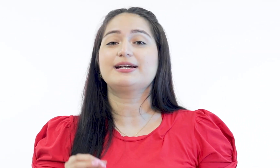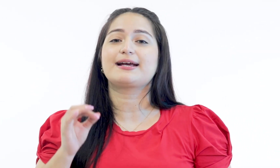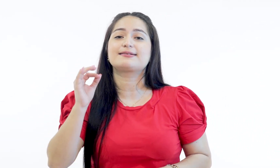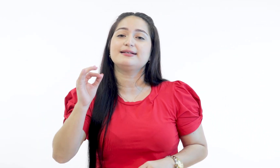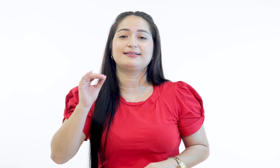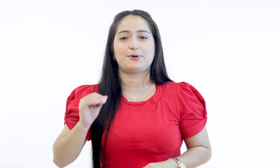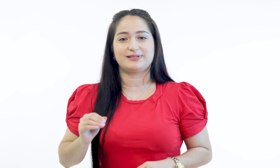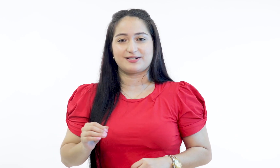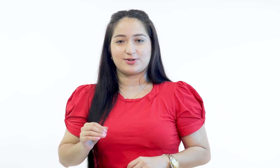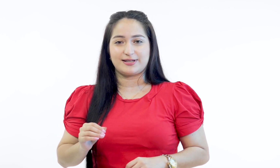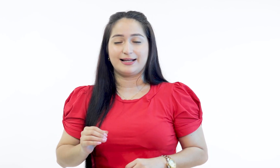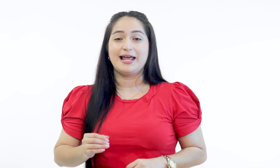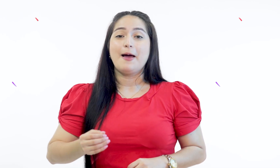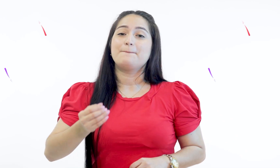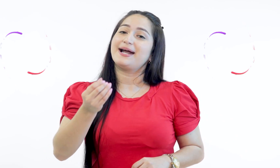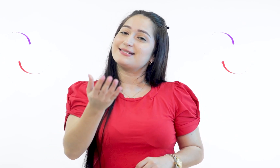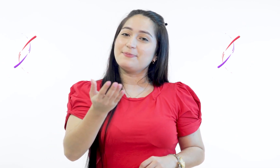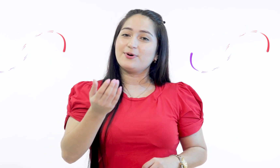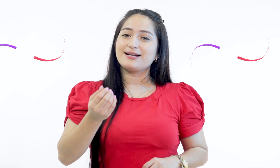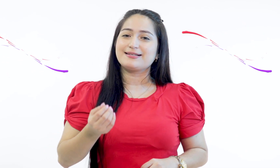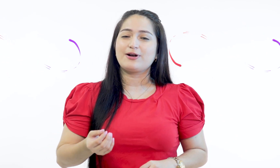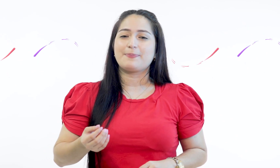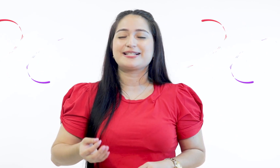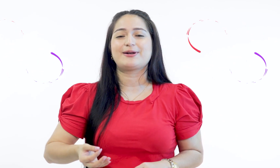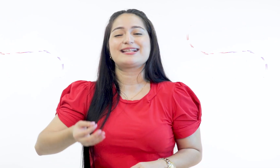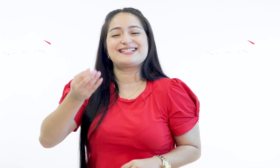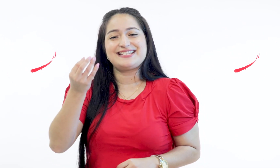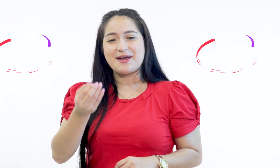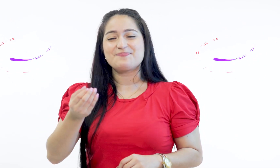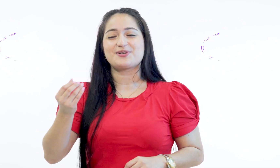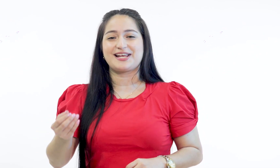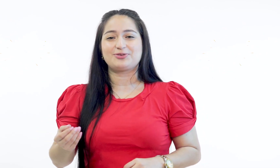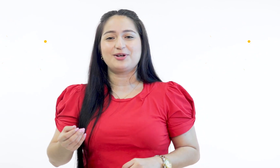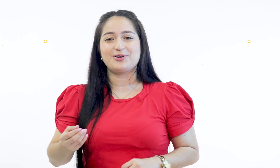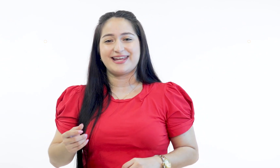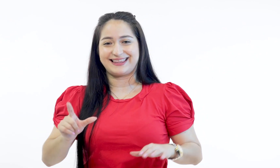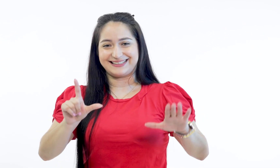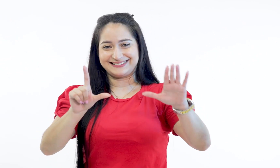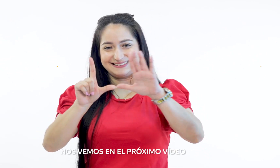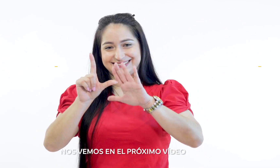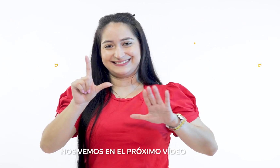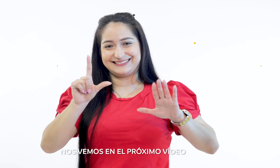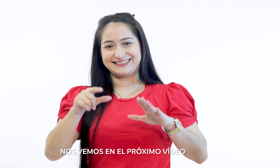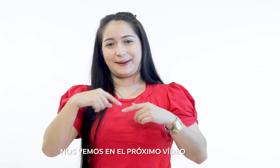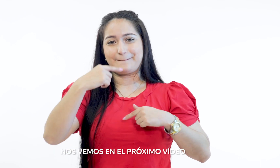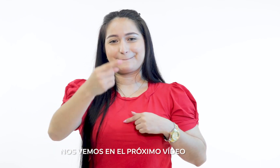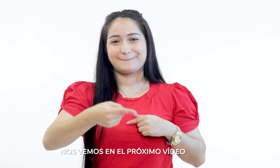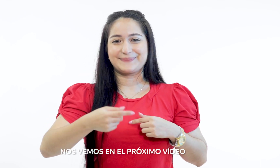que existen en nuestra sociedad para así poder ser una persona 100% incluyente. ¡Gracias!